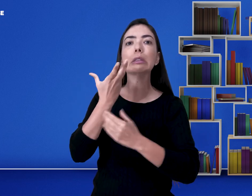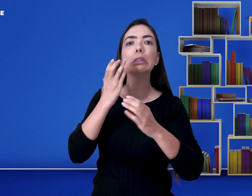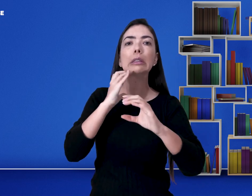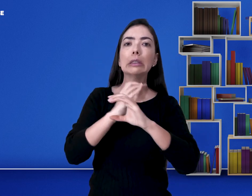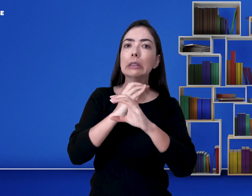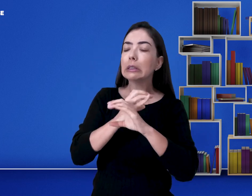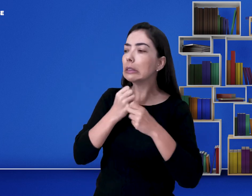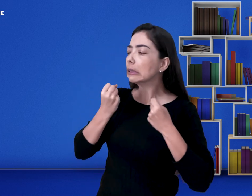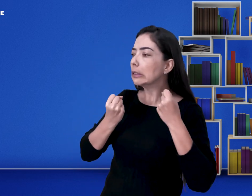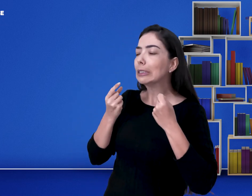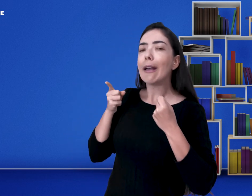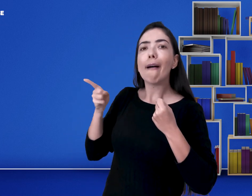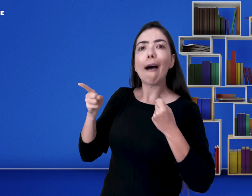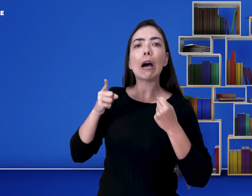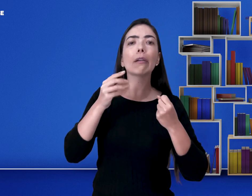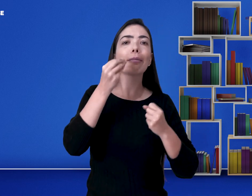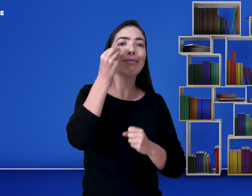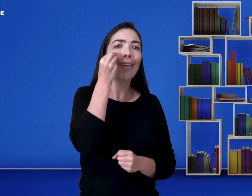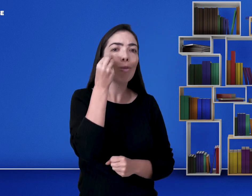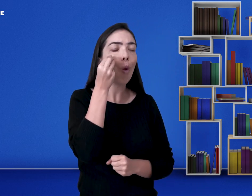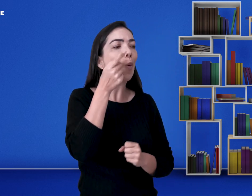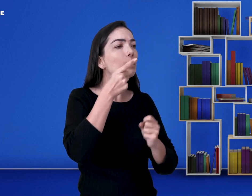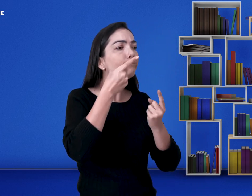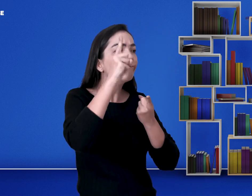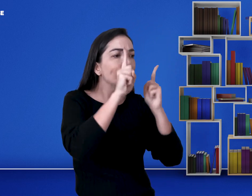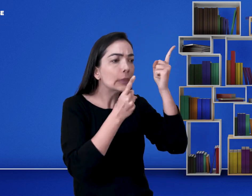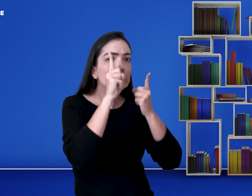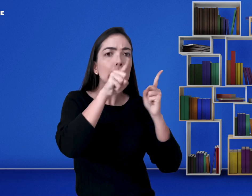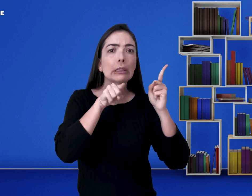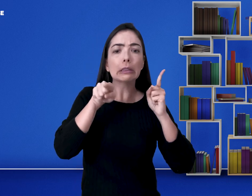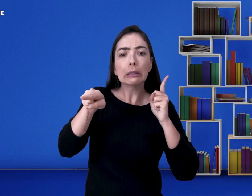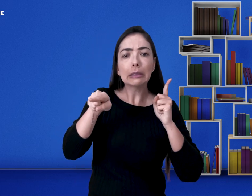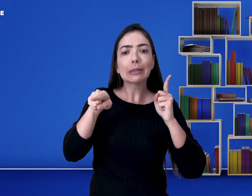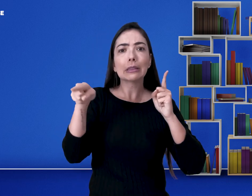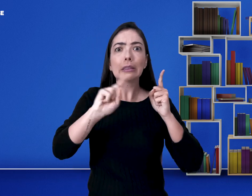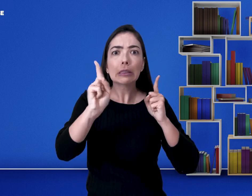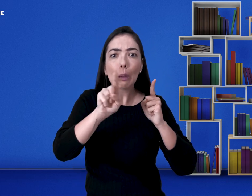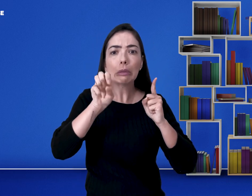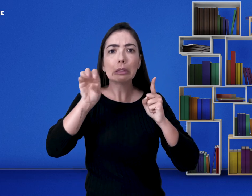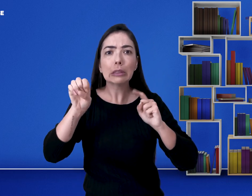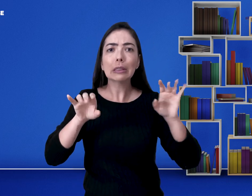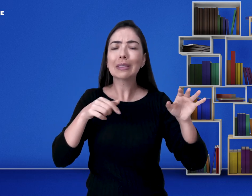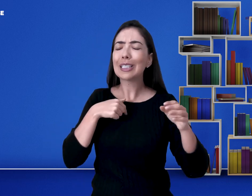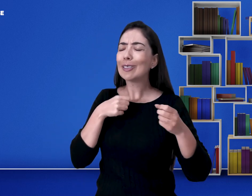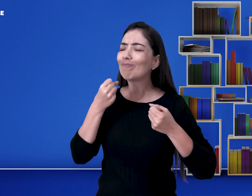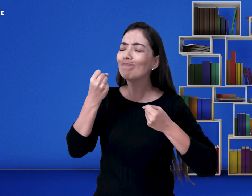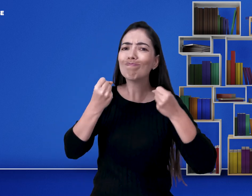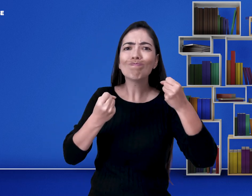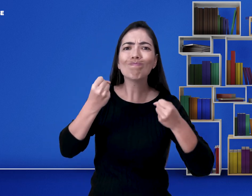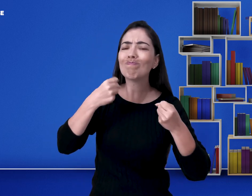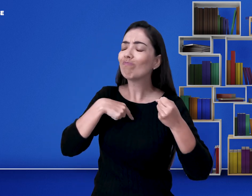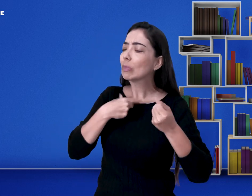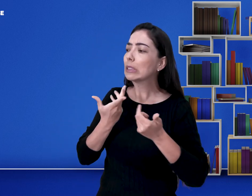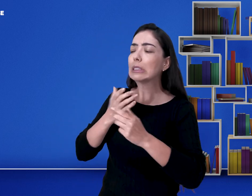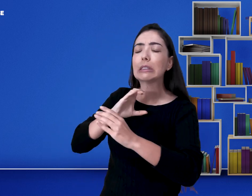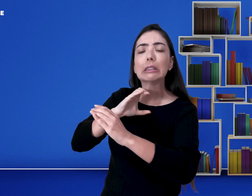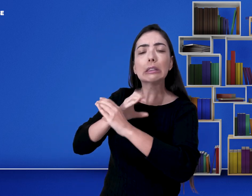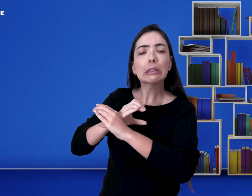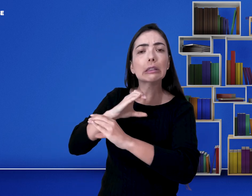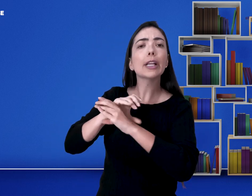me comunicar. Era muito difícil. Eu precisava ver as expressões dele. No momento em que eu estava